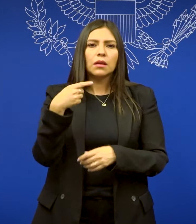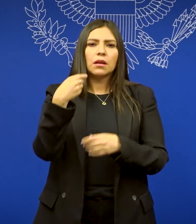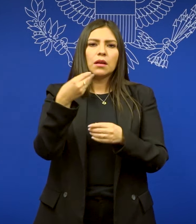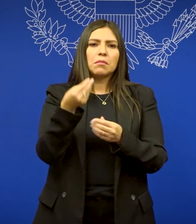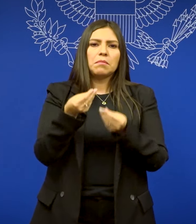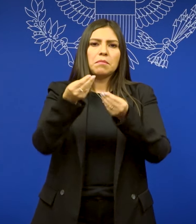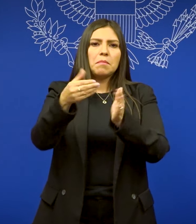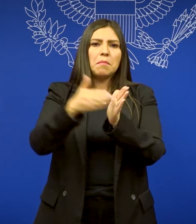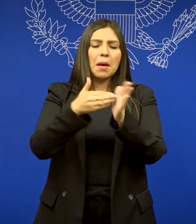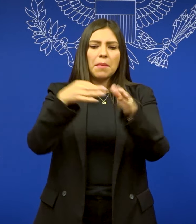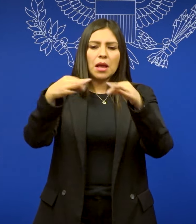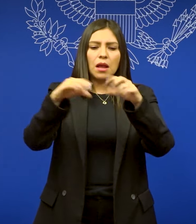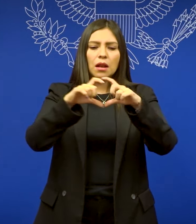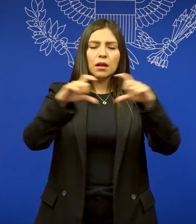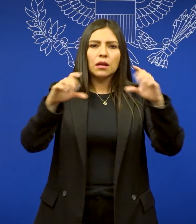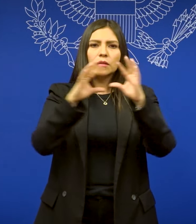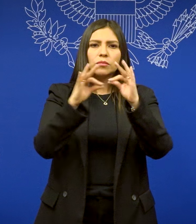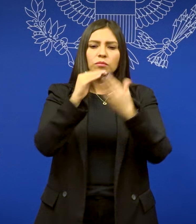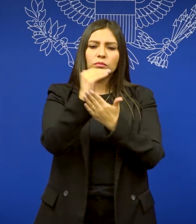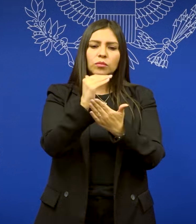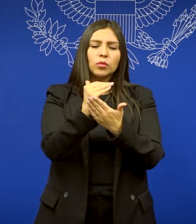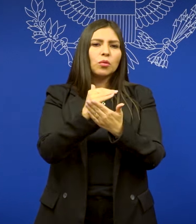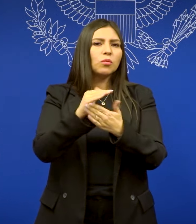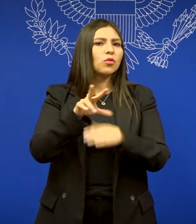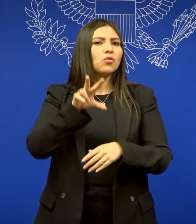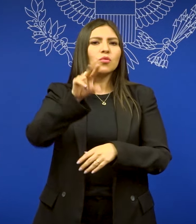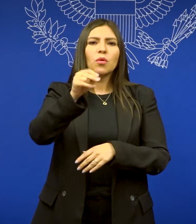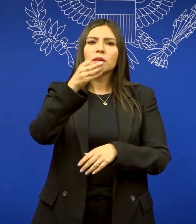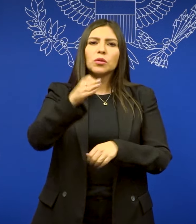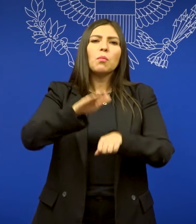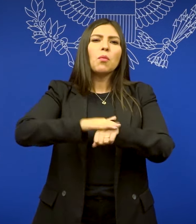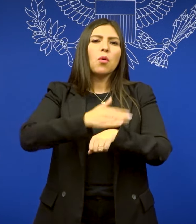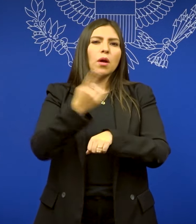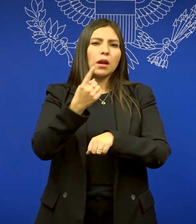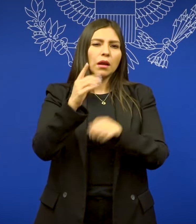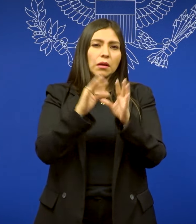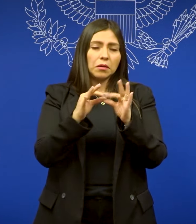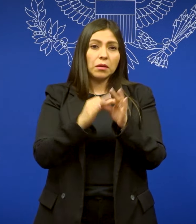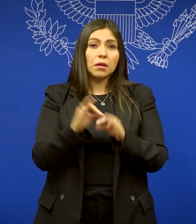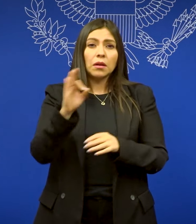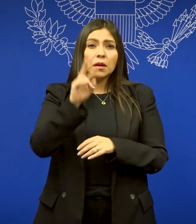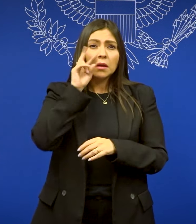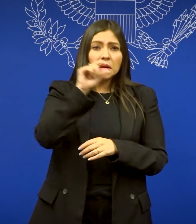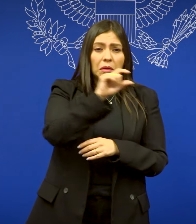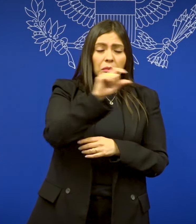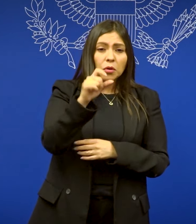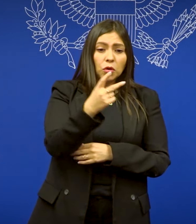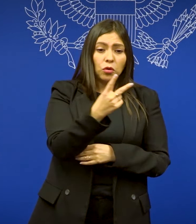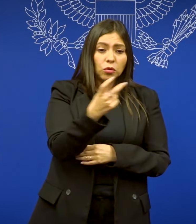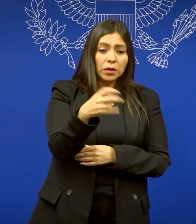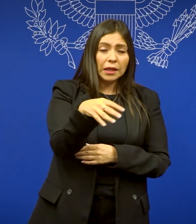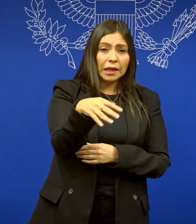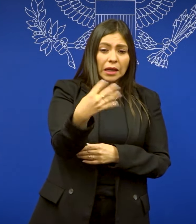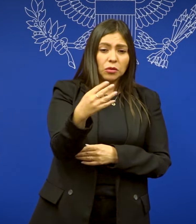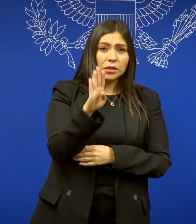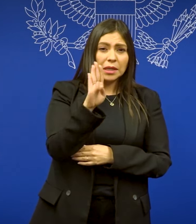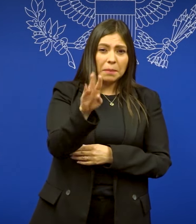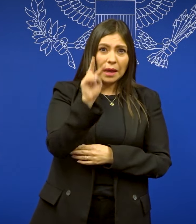consular le dará una carta en la que se explique la causa del rechazo. 6. Si la carta de rechazo está marcada como